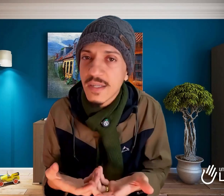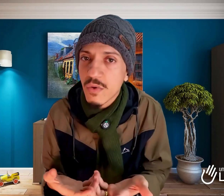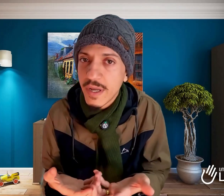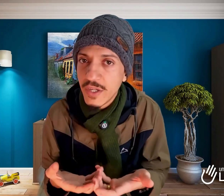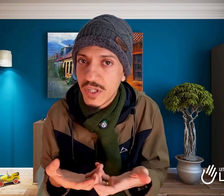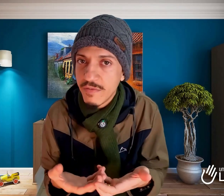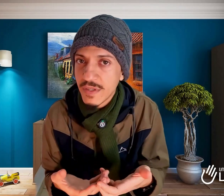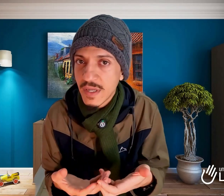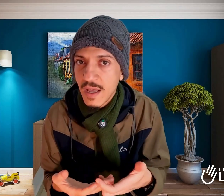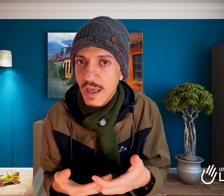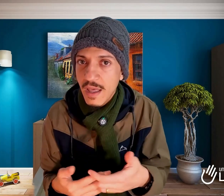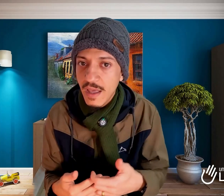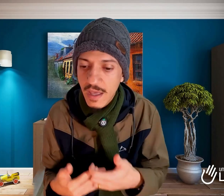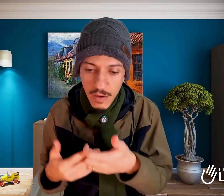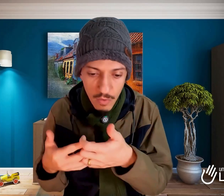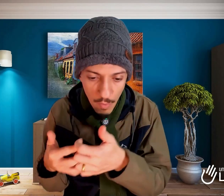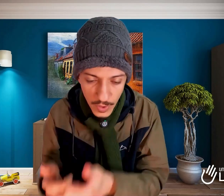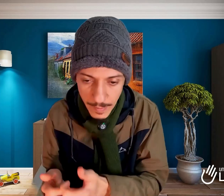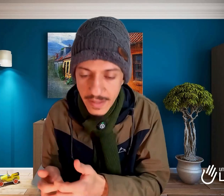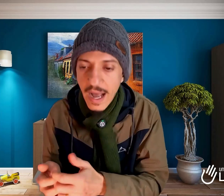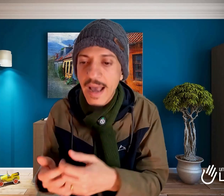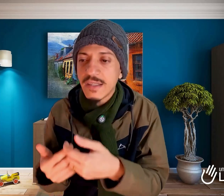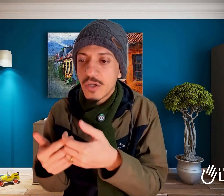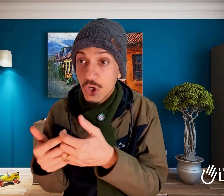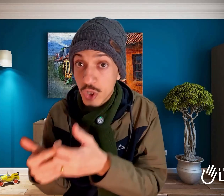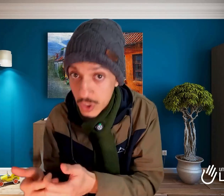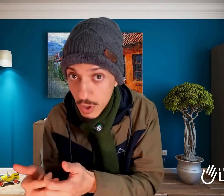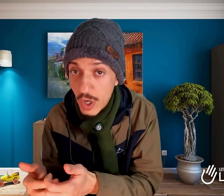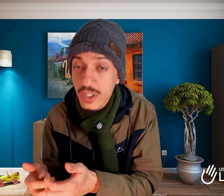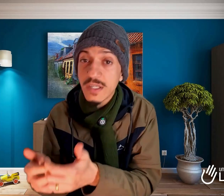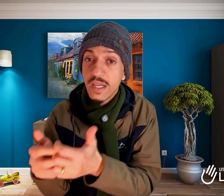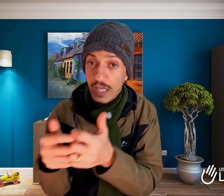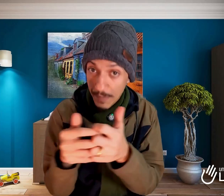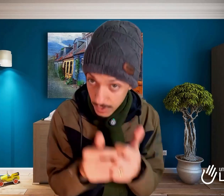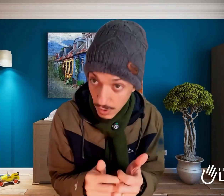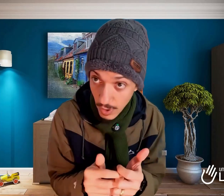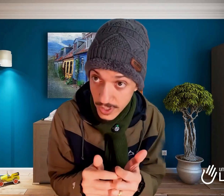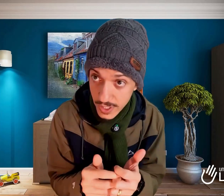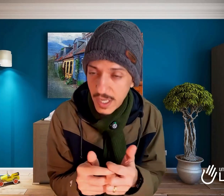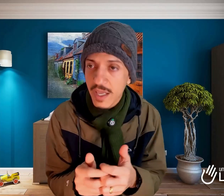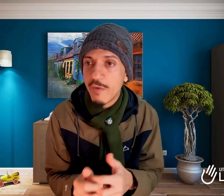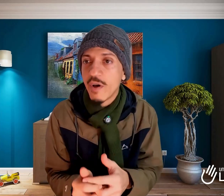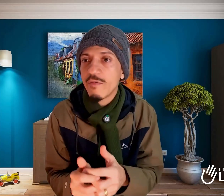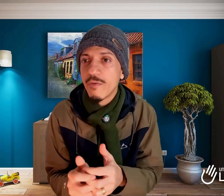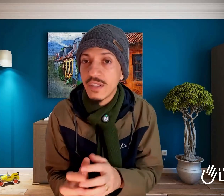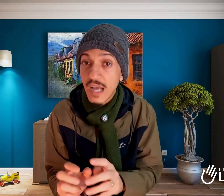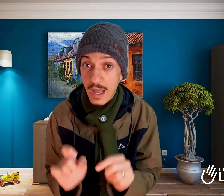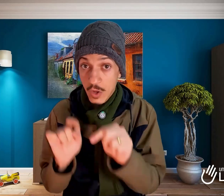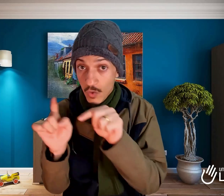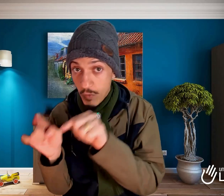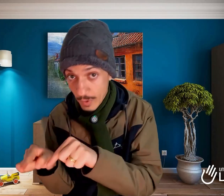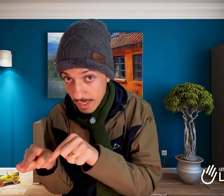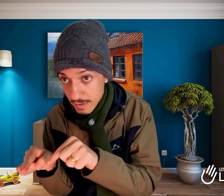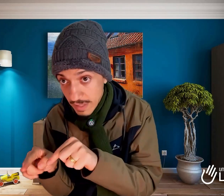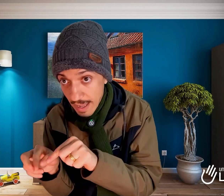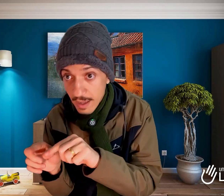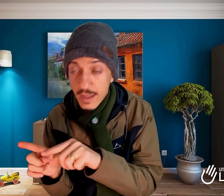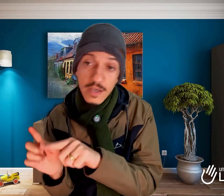cognitivas e comportamentais, sociológicas e psicológicas que vão influenciar o comportamento dela, que vão